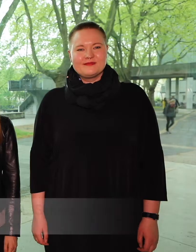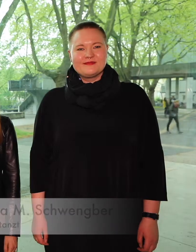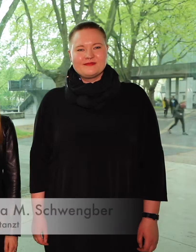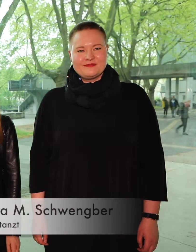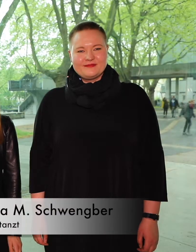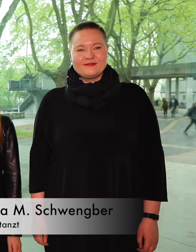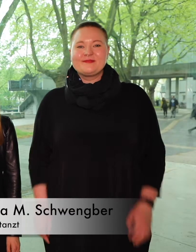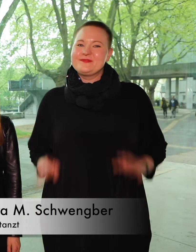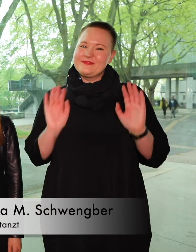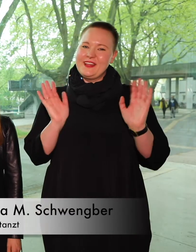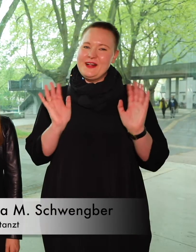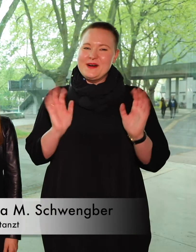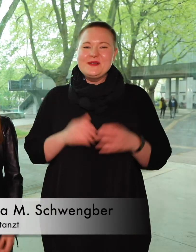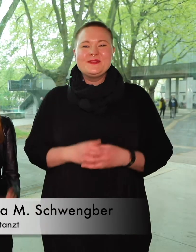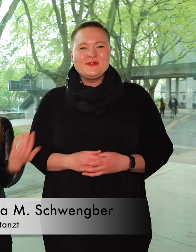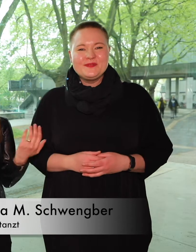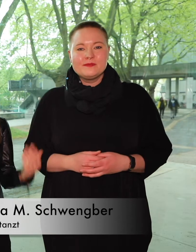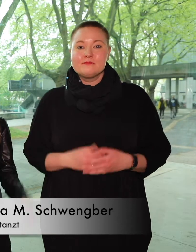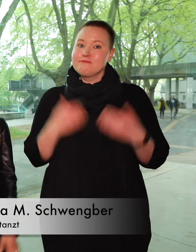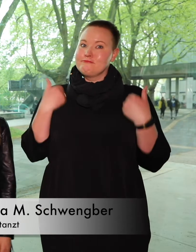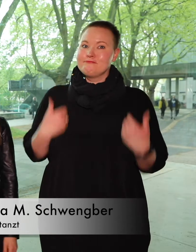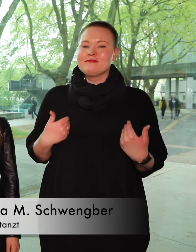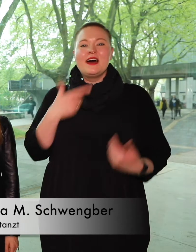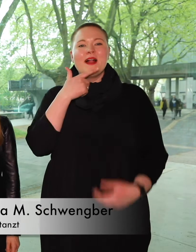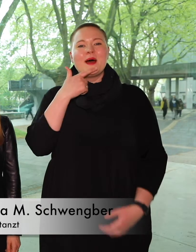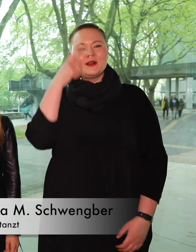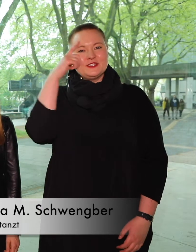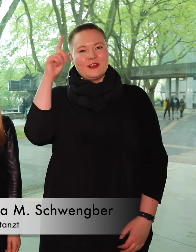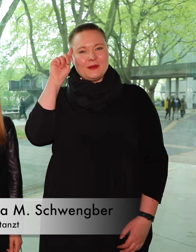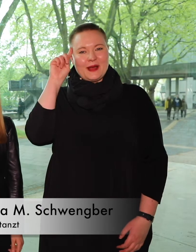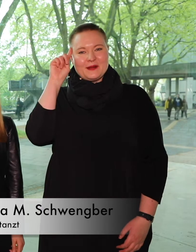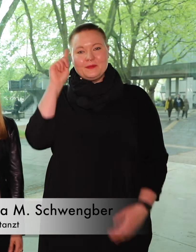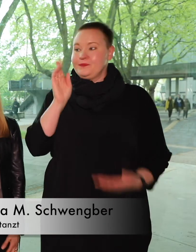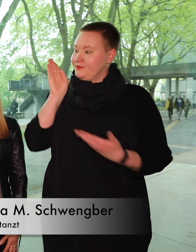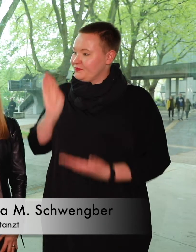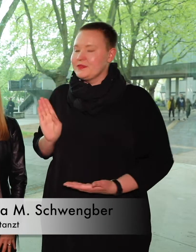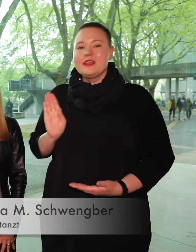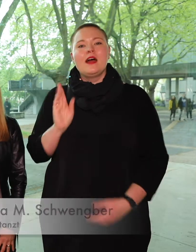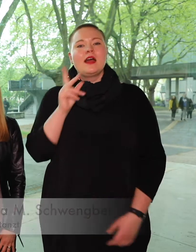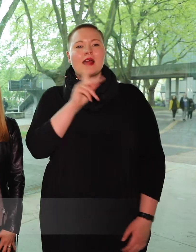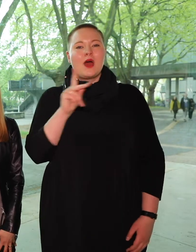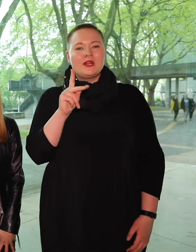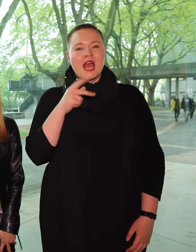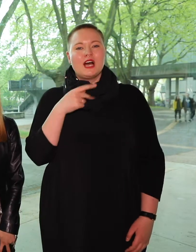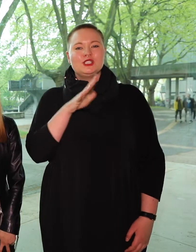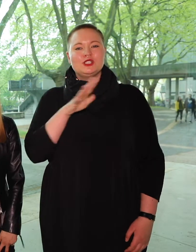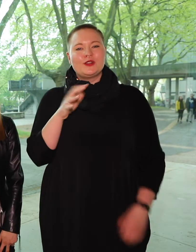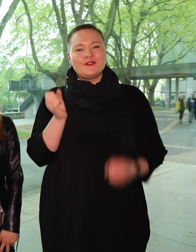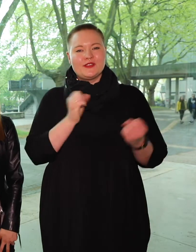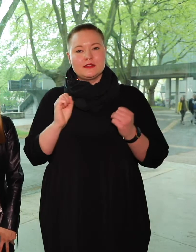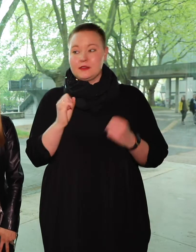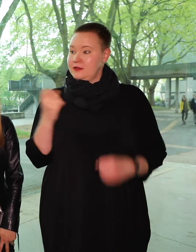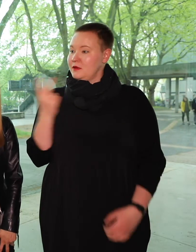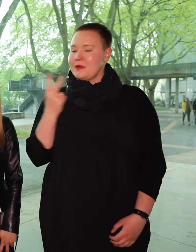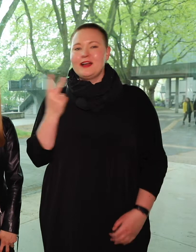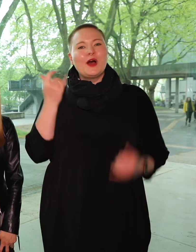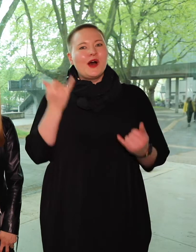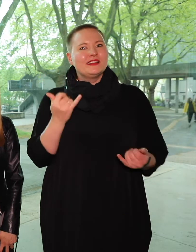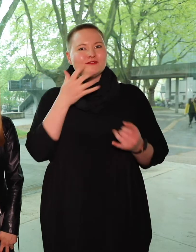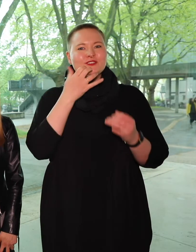Hallo, das hier ist Laura Schwenker, ich bin Claudia Schnödewind und wir beide präsentieren heute das Special,